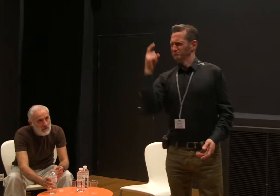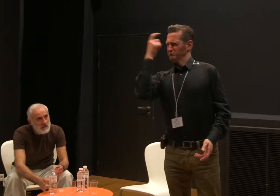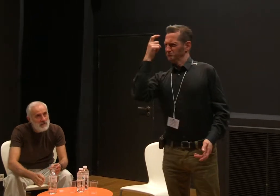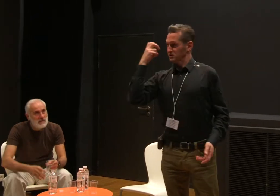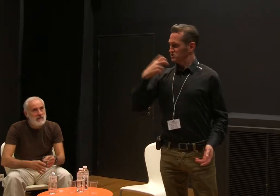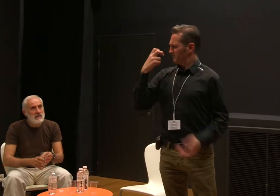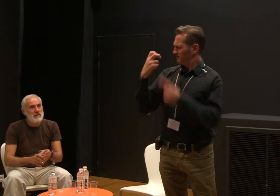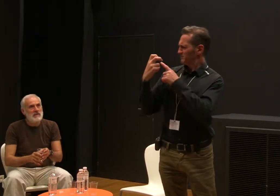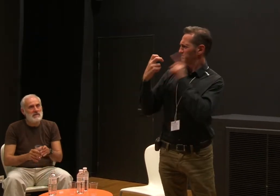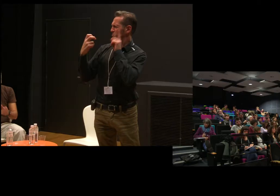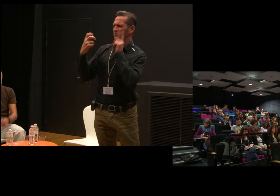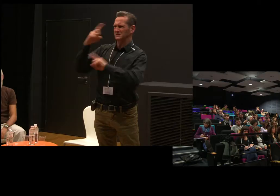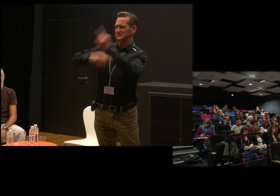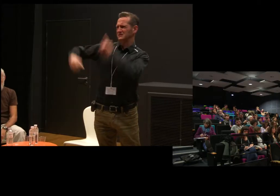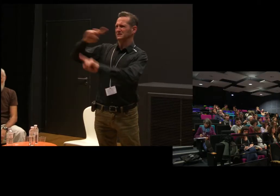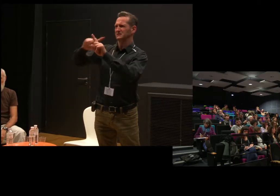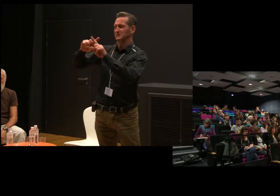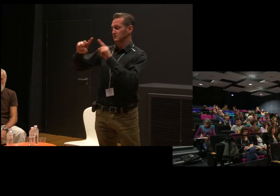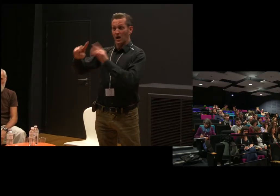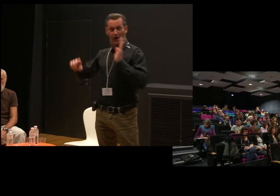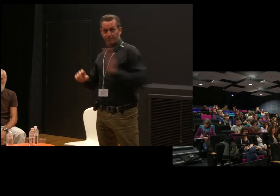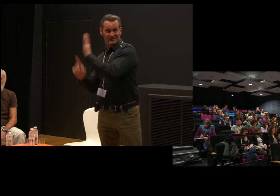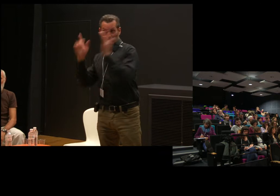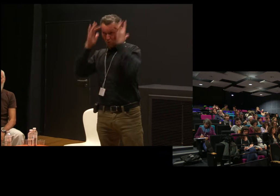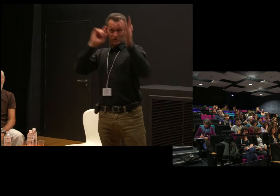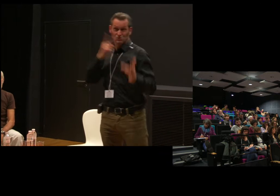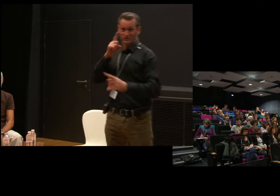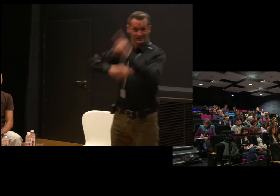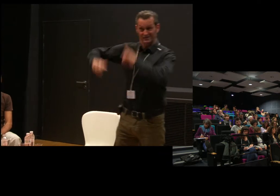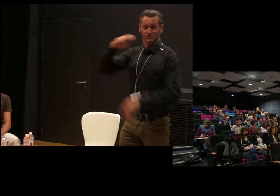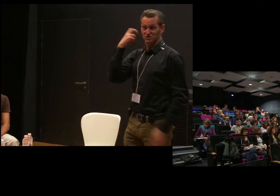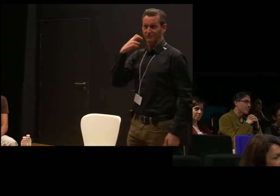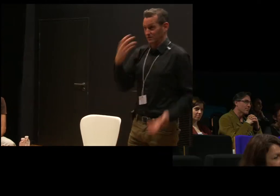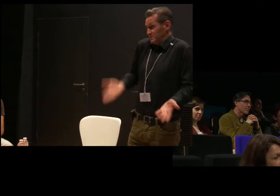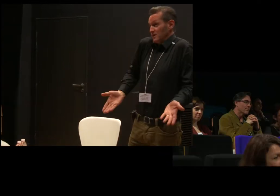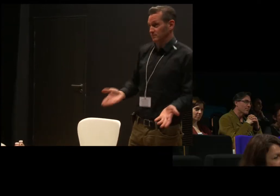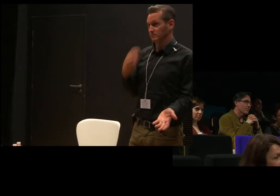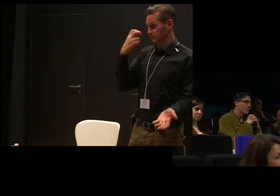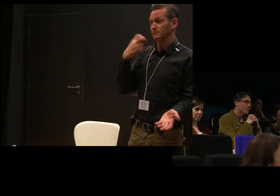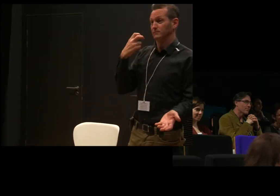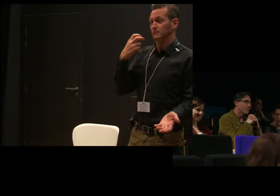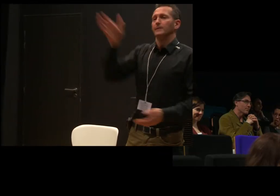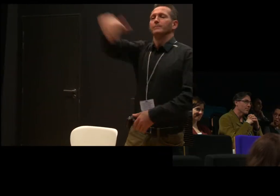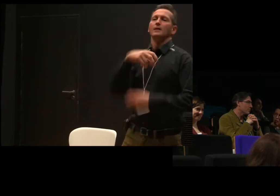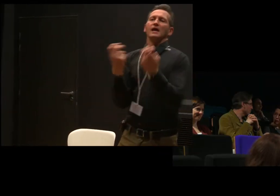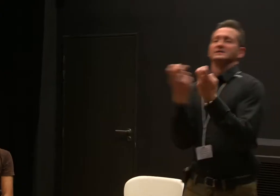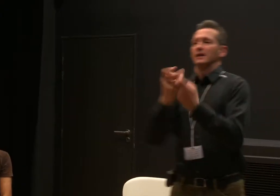signes comme prénom. Alors, pourquoi je m'appelle Jeff comme ça ? C'est typiquement dans la culture sourde d'avoir un signe. a tous un signe. Par exemple,